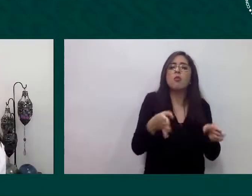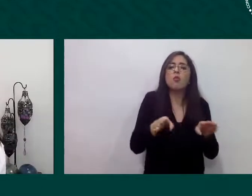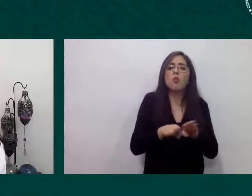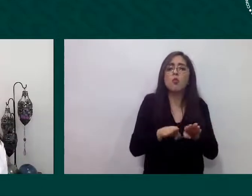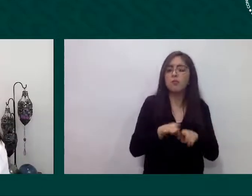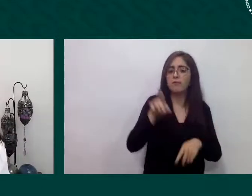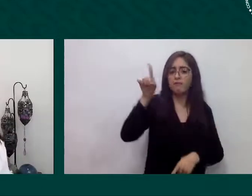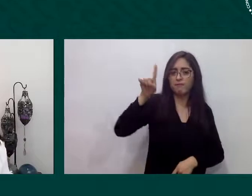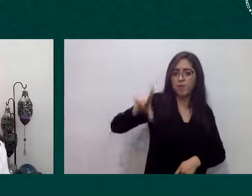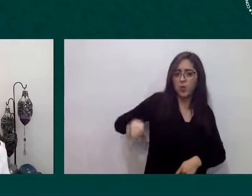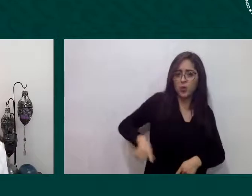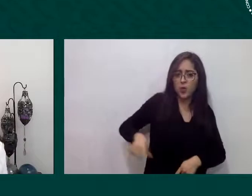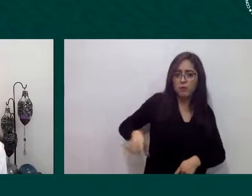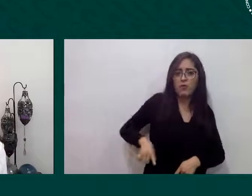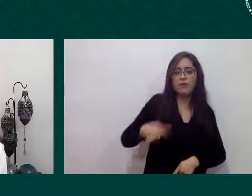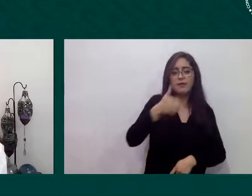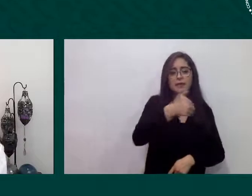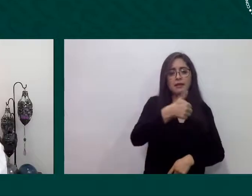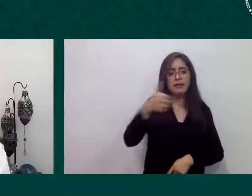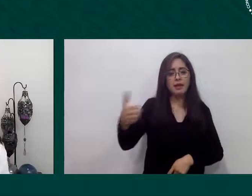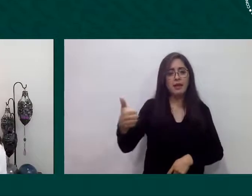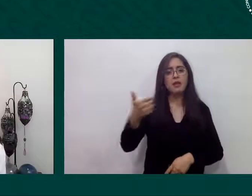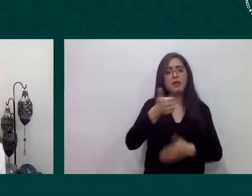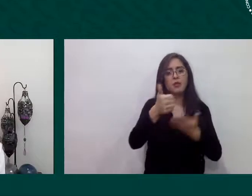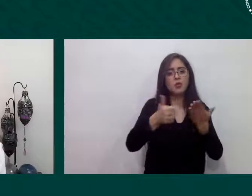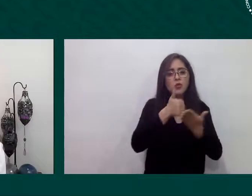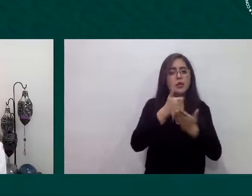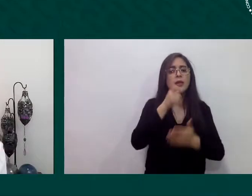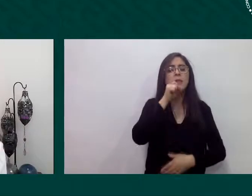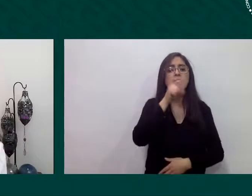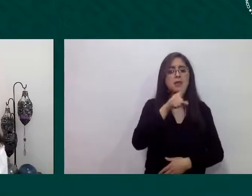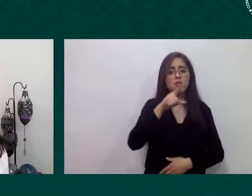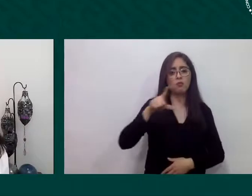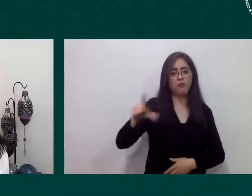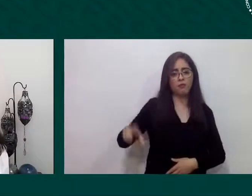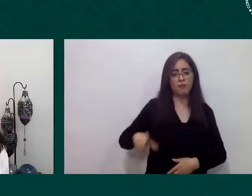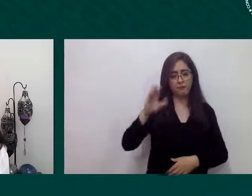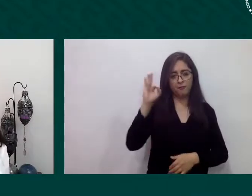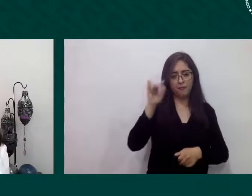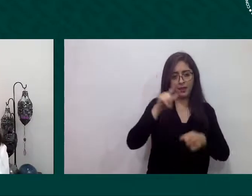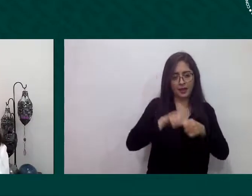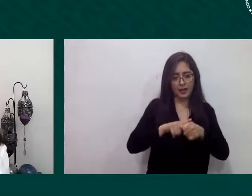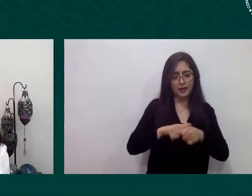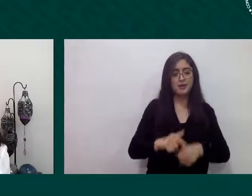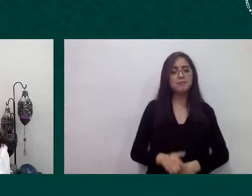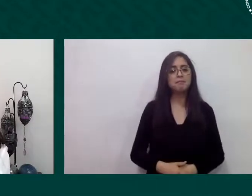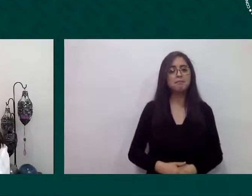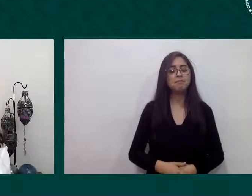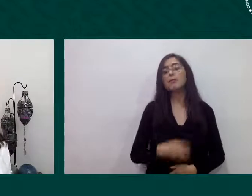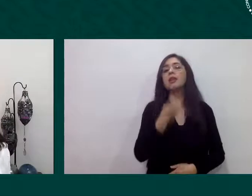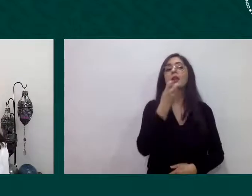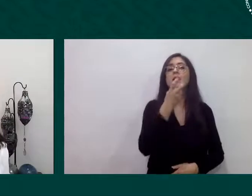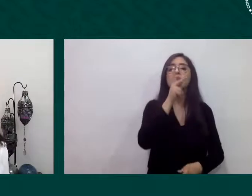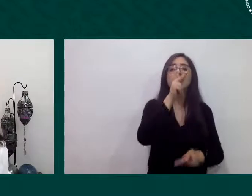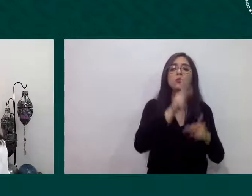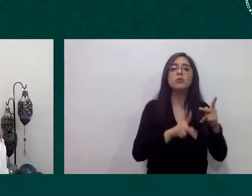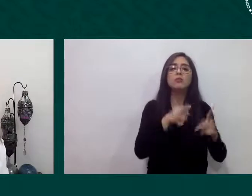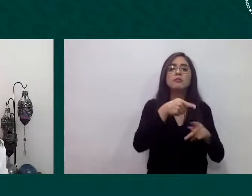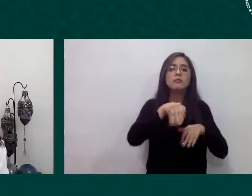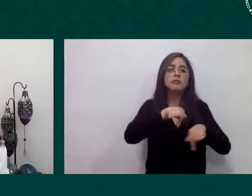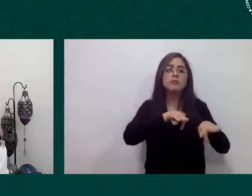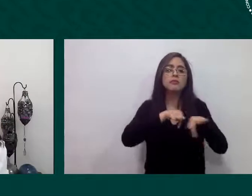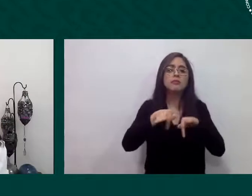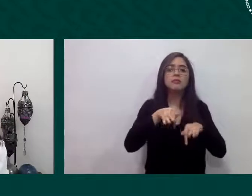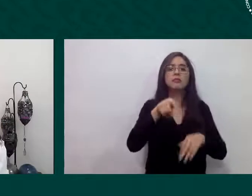federales y bueno con esto dejaría esta primera parte de el trabajo que ha llevado a cabo sociedad civil y por supuesto